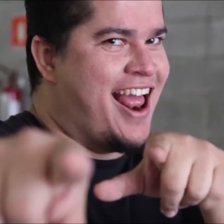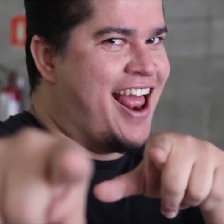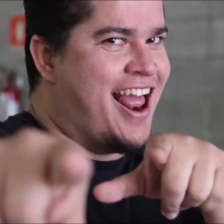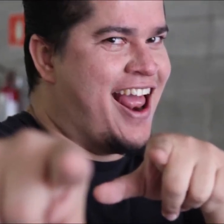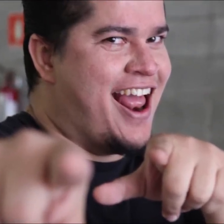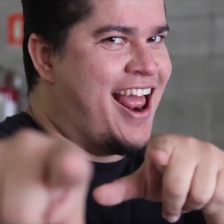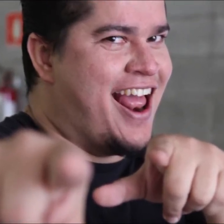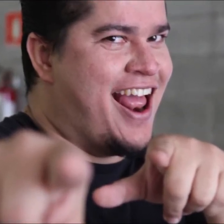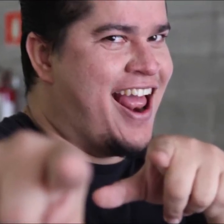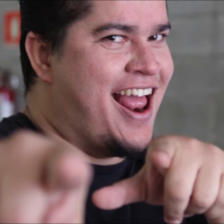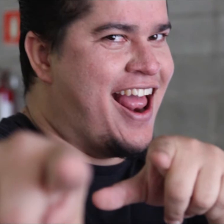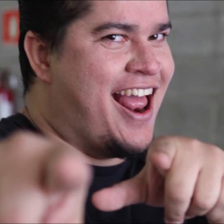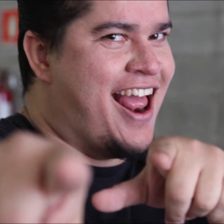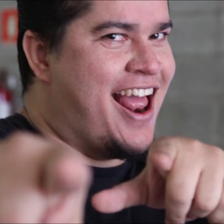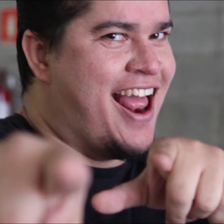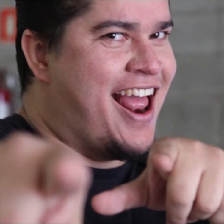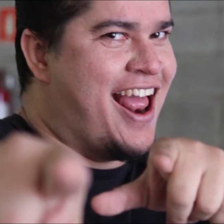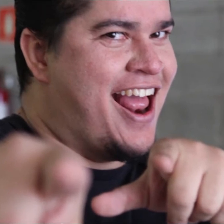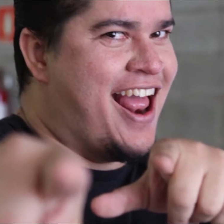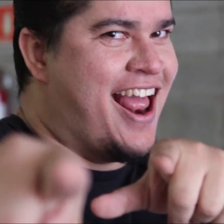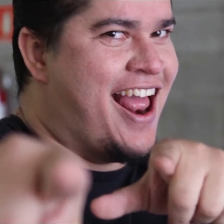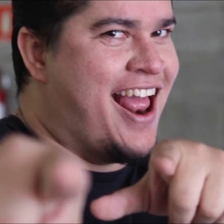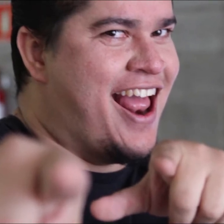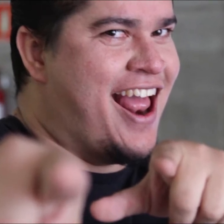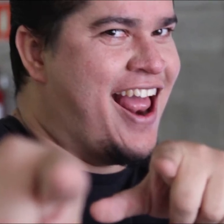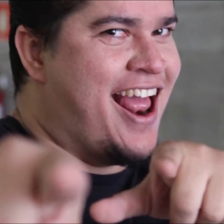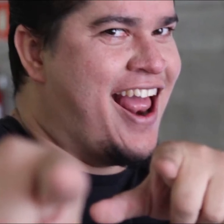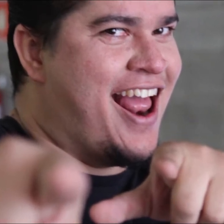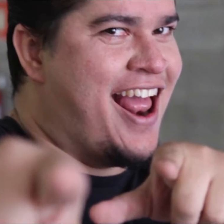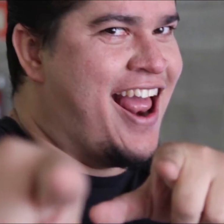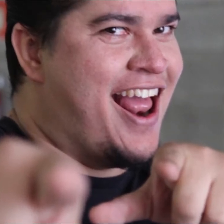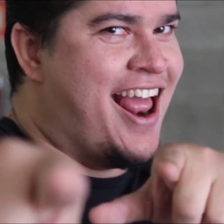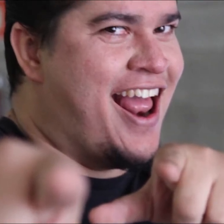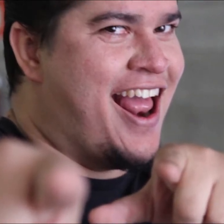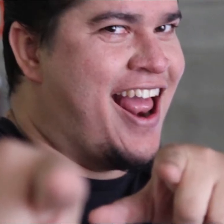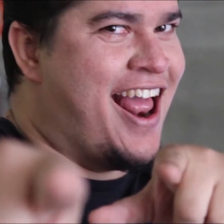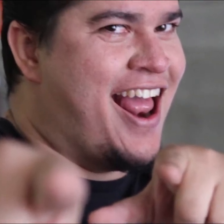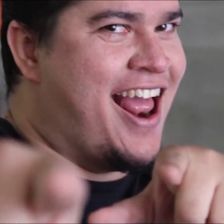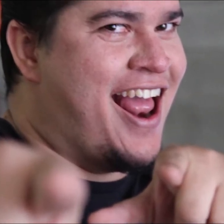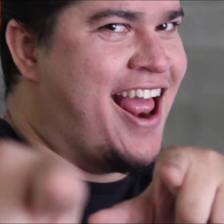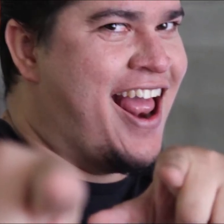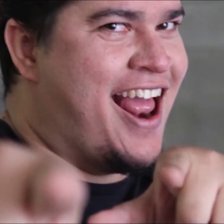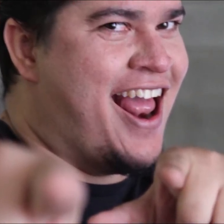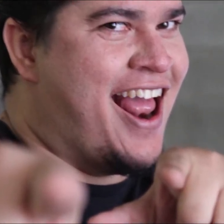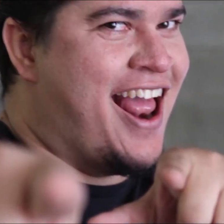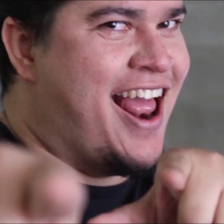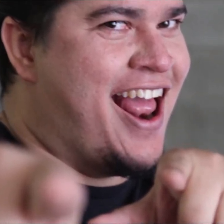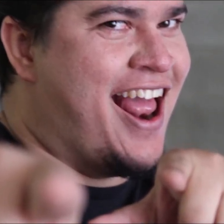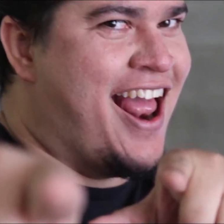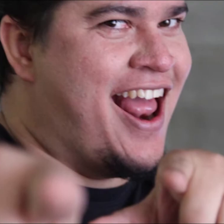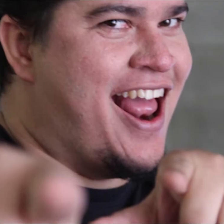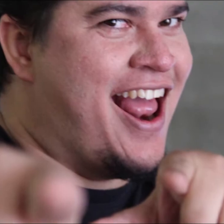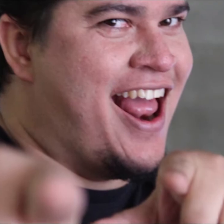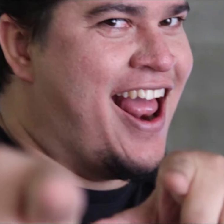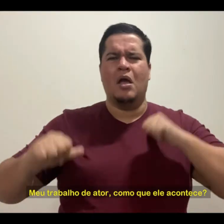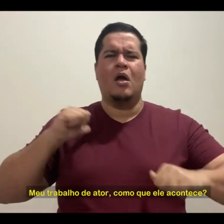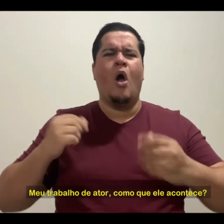mãos para a frente. A mão esquerda está mais próxima ao rosto e a direita mais adiante e desfocada. Meu